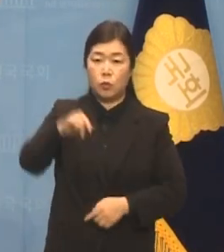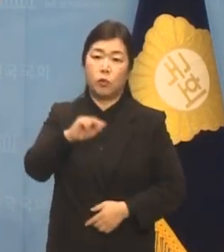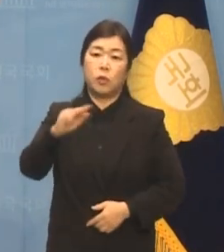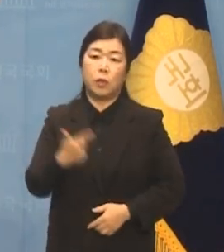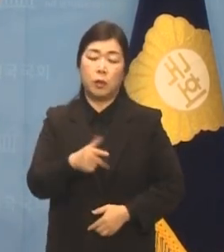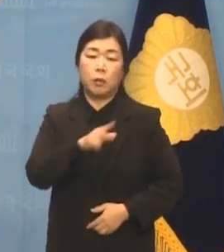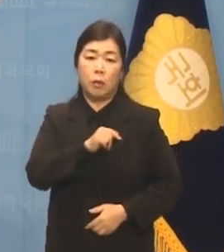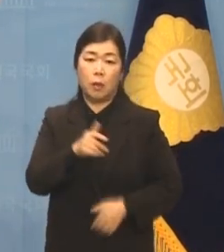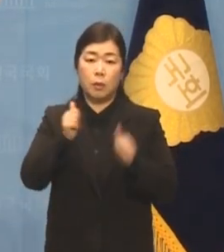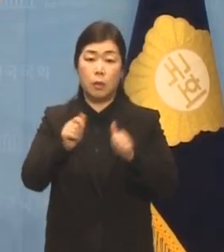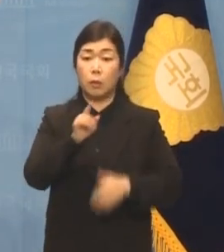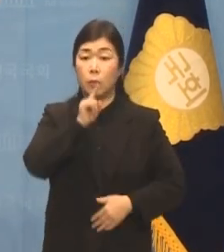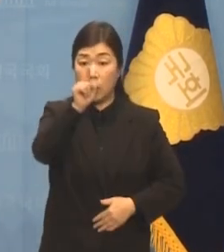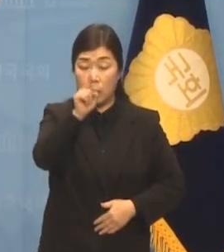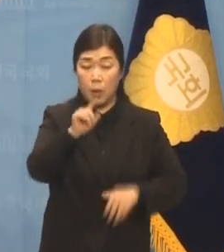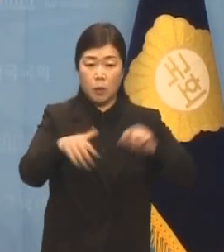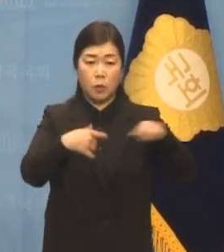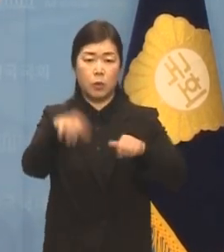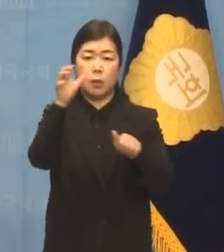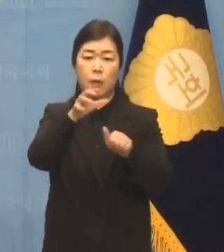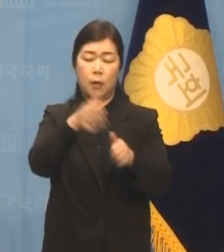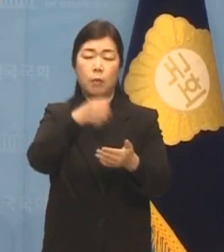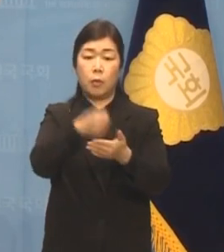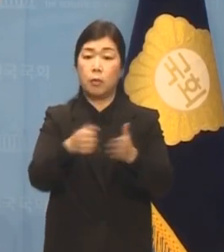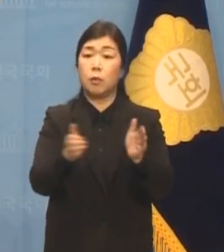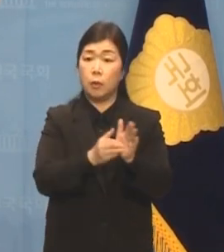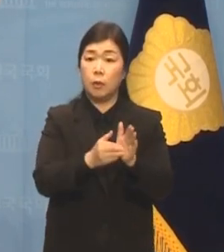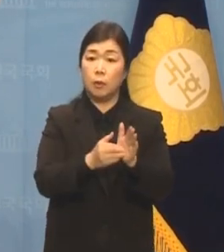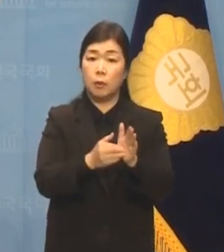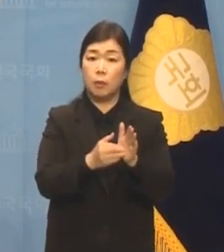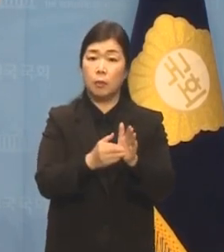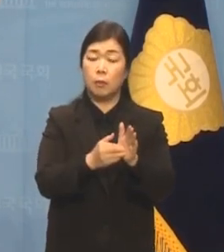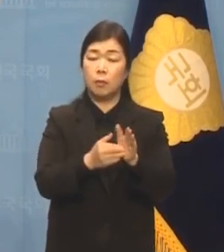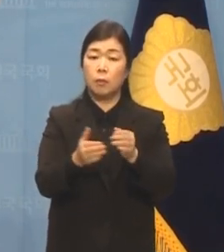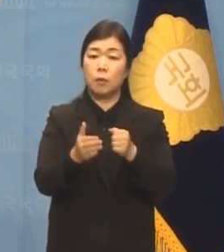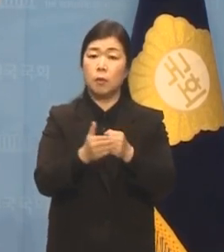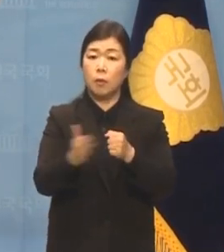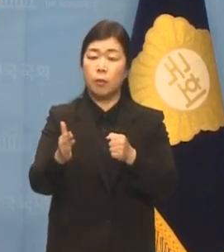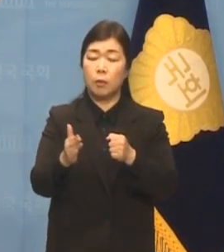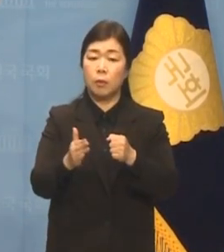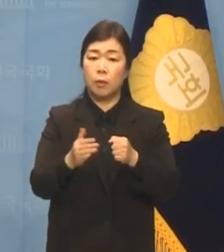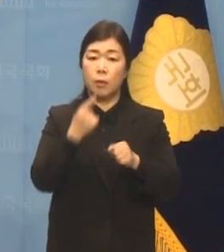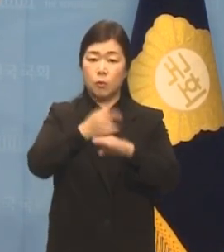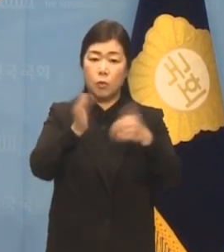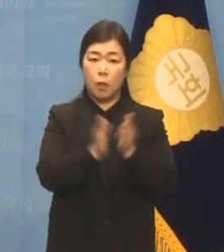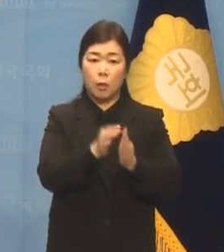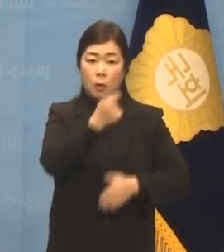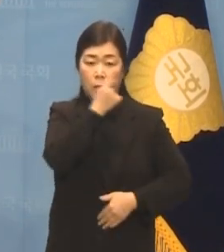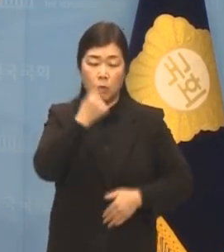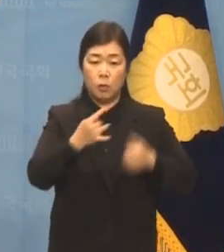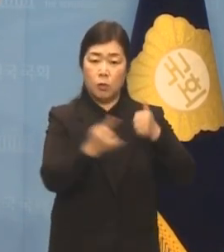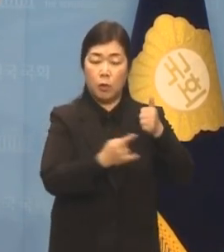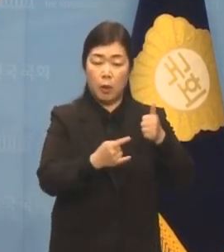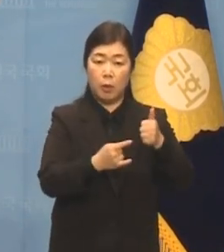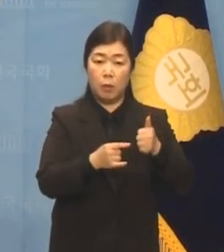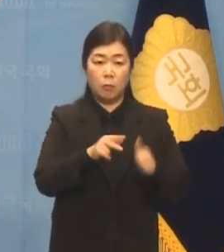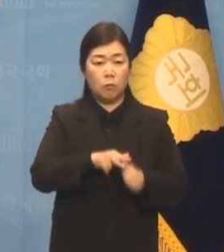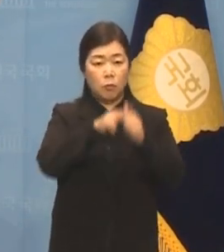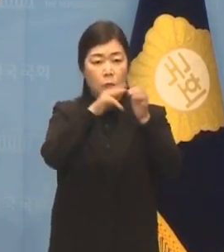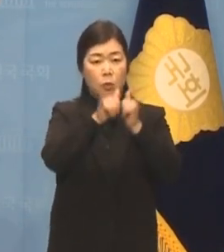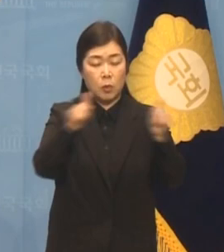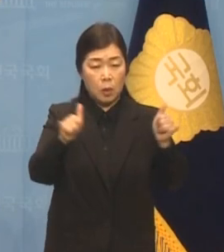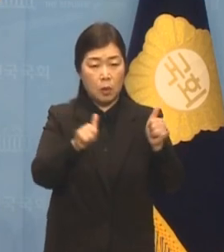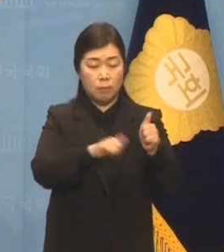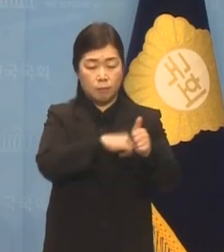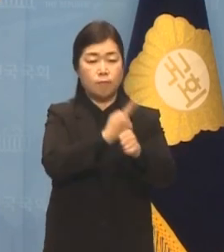정치 탄압이라고 결론 내렸습니다. 이에 우리 당 검증위는 후보 적격으로 판단했습니다.